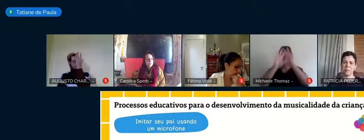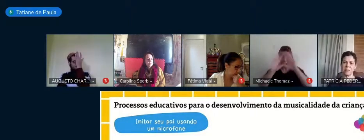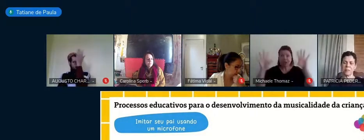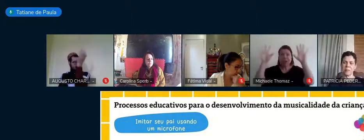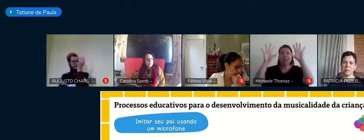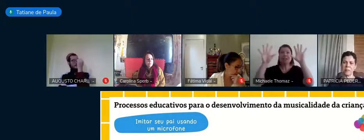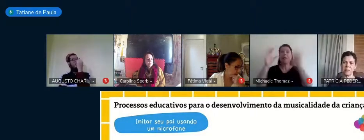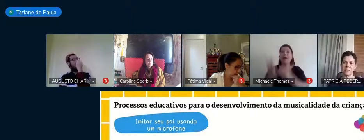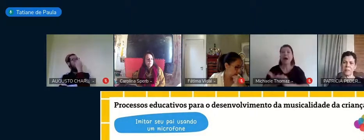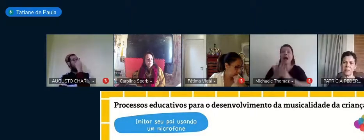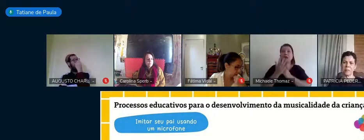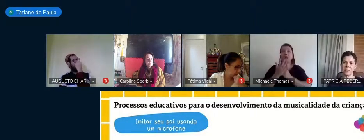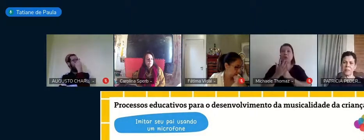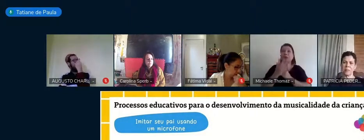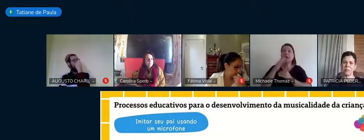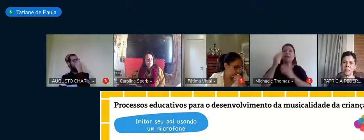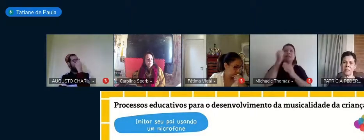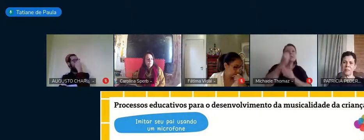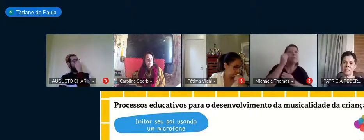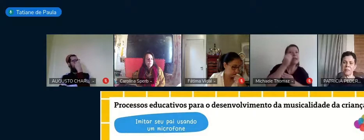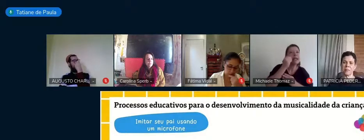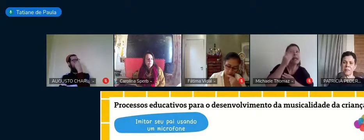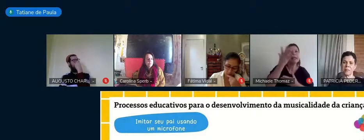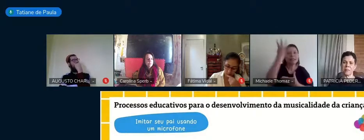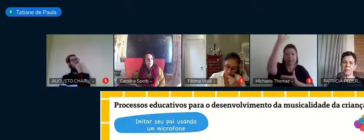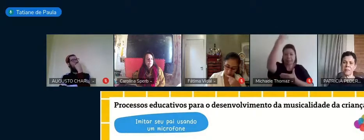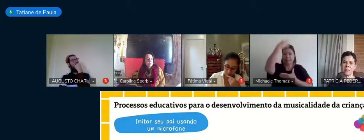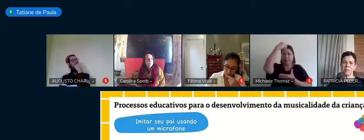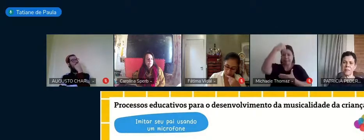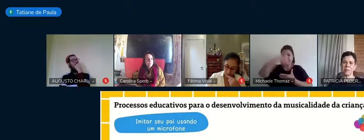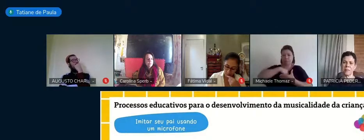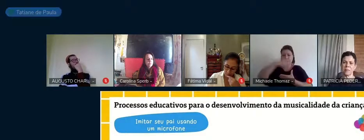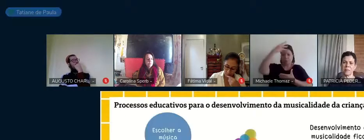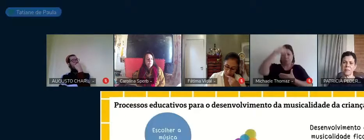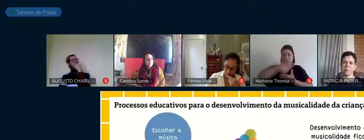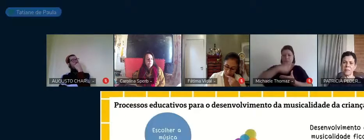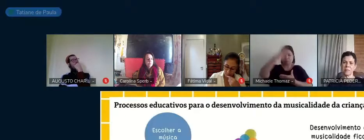o comportamento a partir das relações vividas.